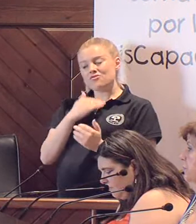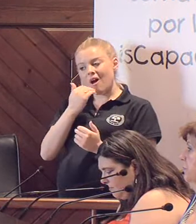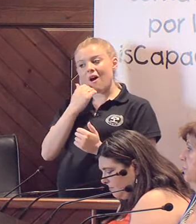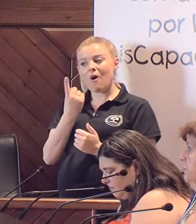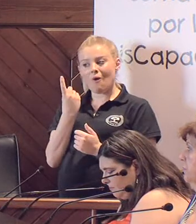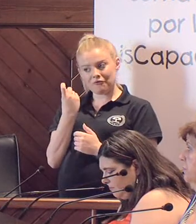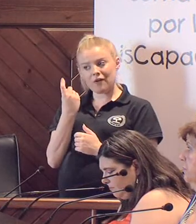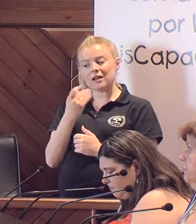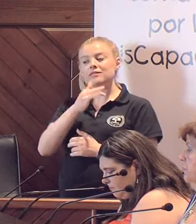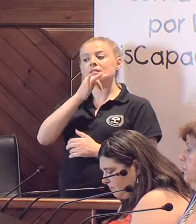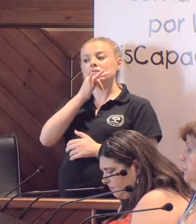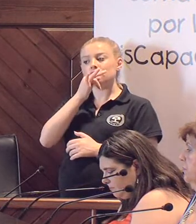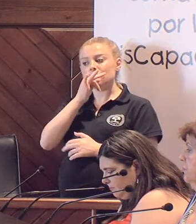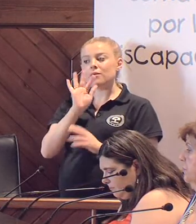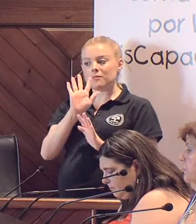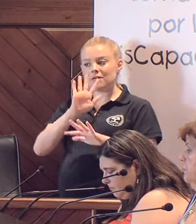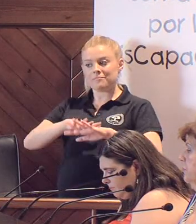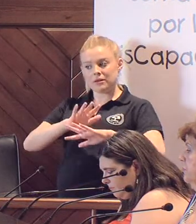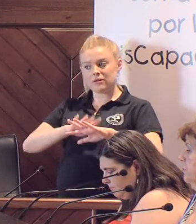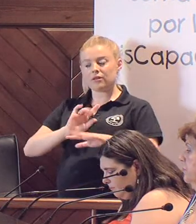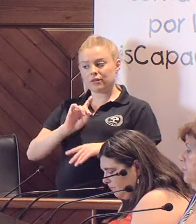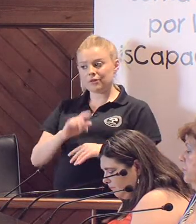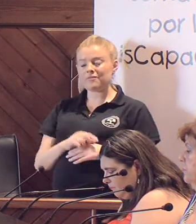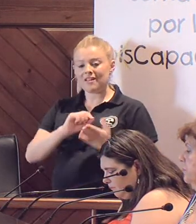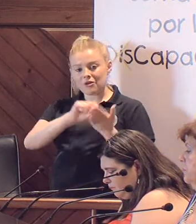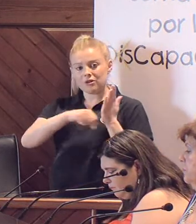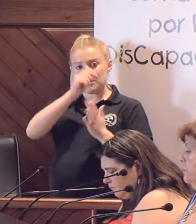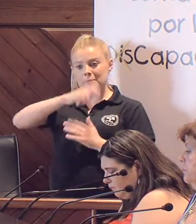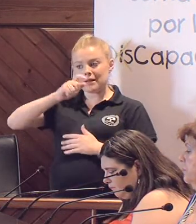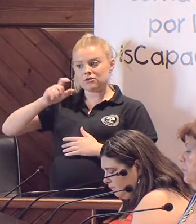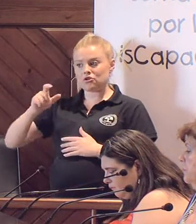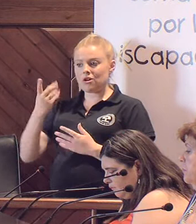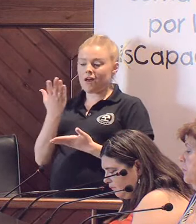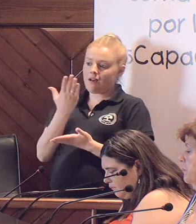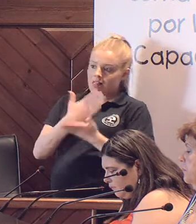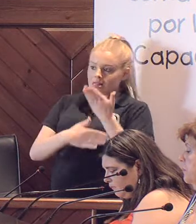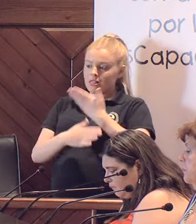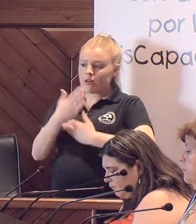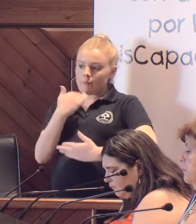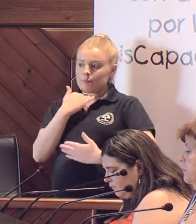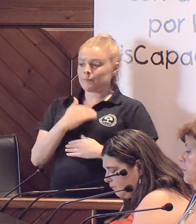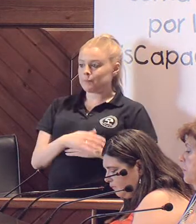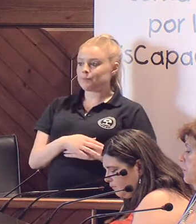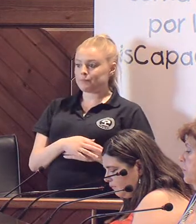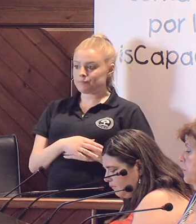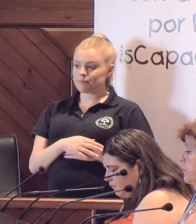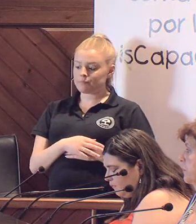pendiente que tenemos también las Administraciones en contratar a más personas con algún problema de discapacidad.